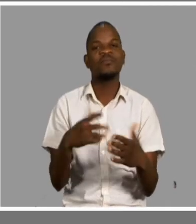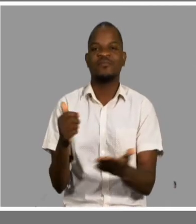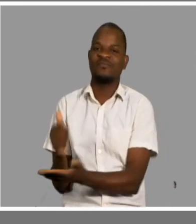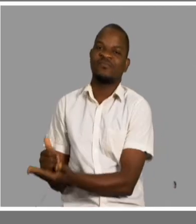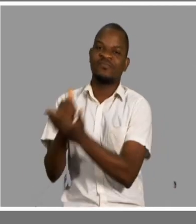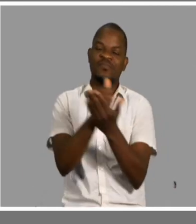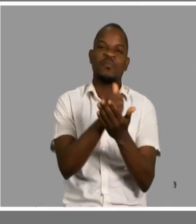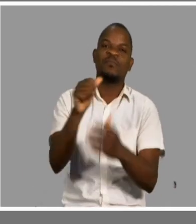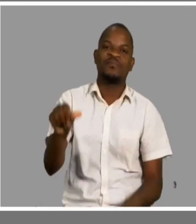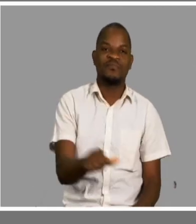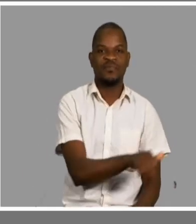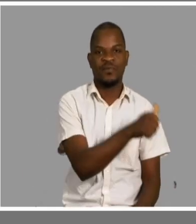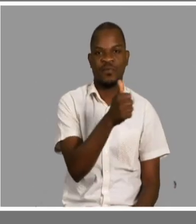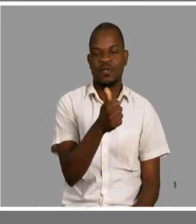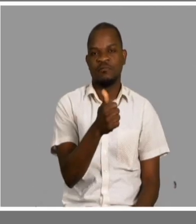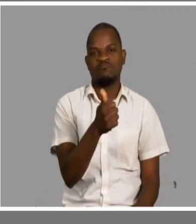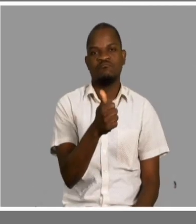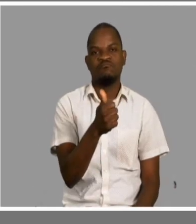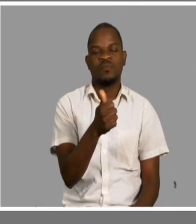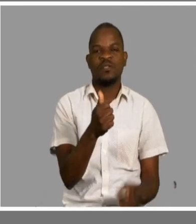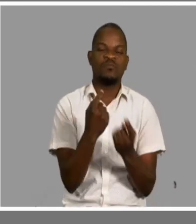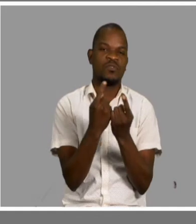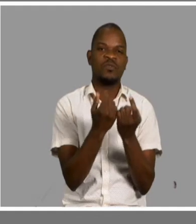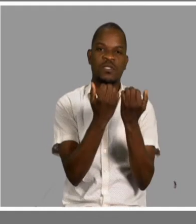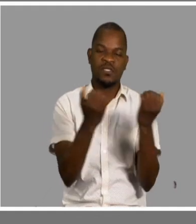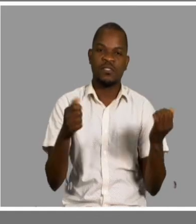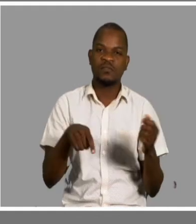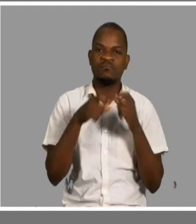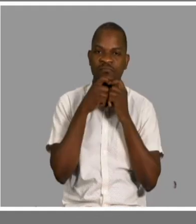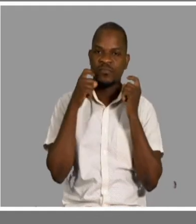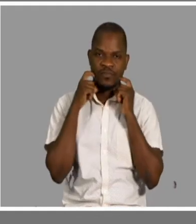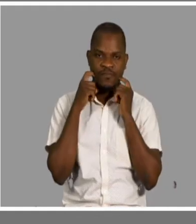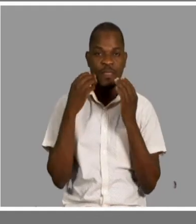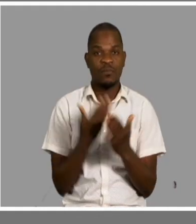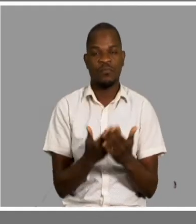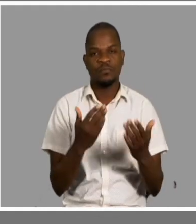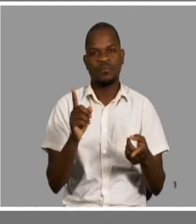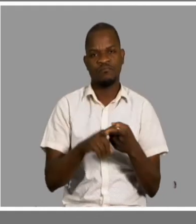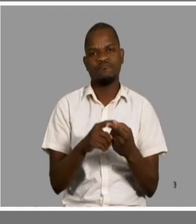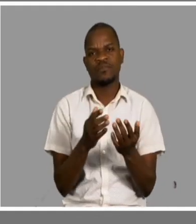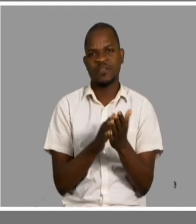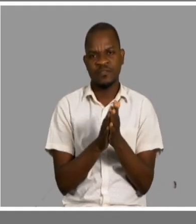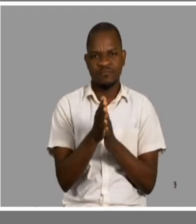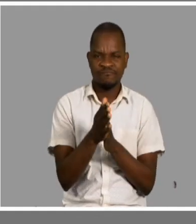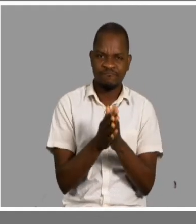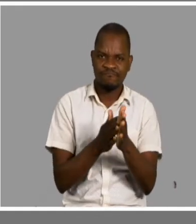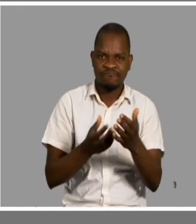melhorar o bem-estar da criança montambicana e, por isso, aproveito, apelar, eu não sei se tem os